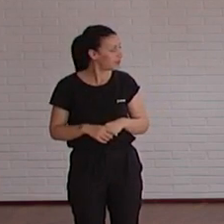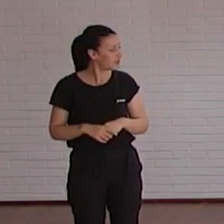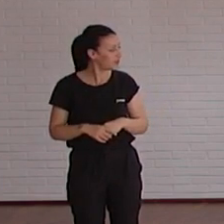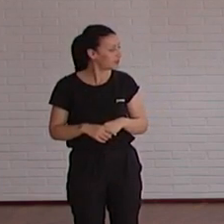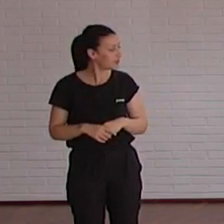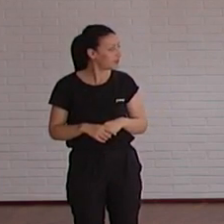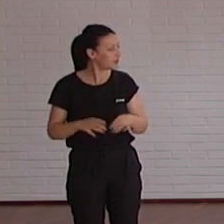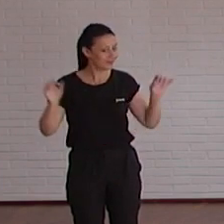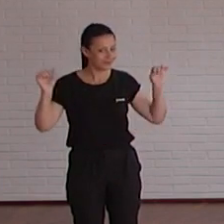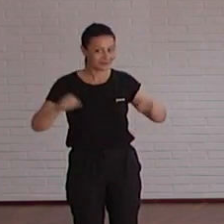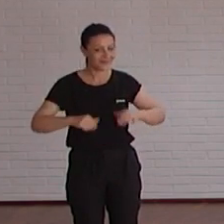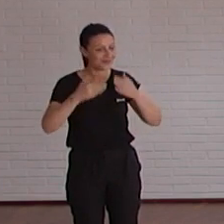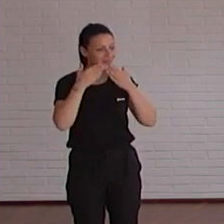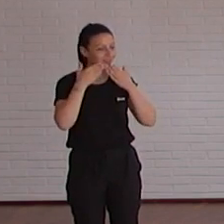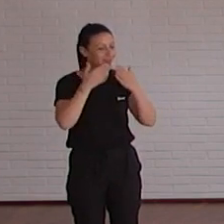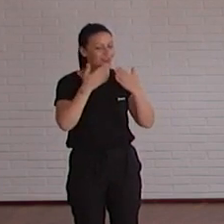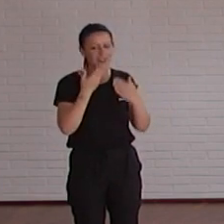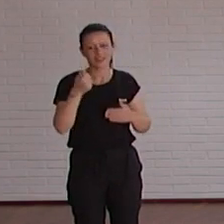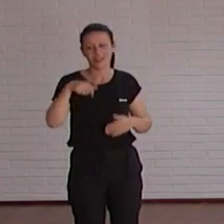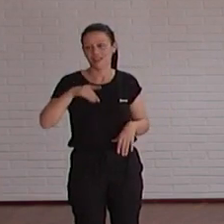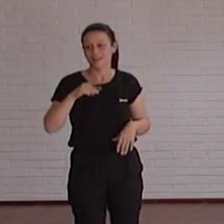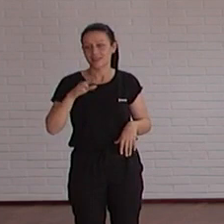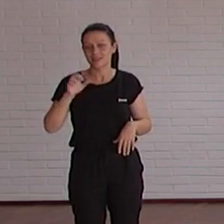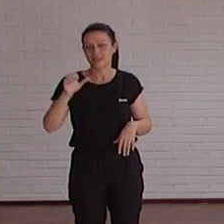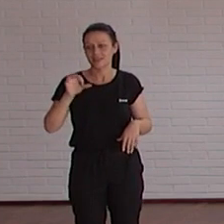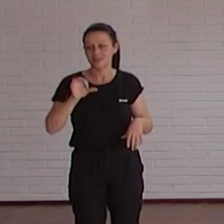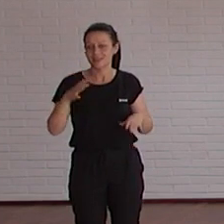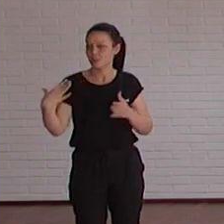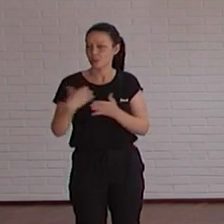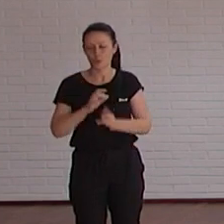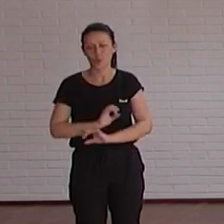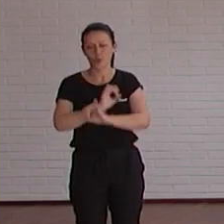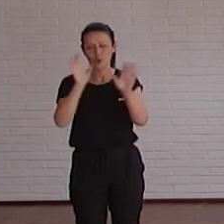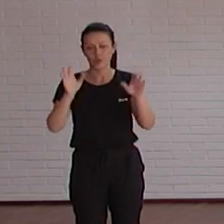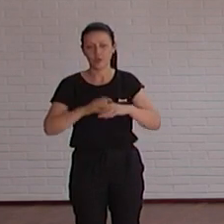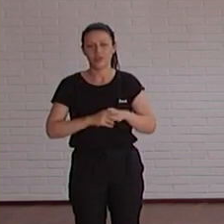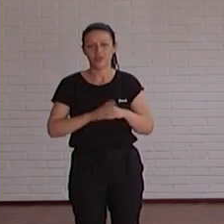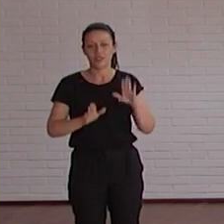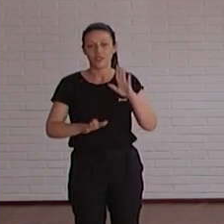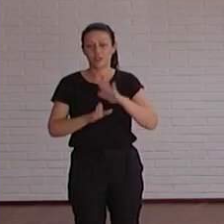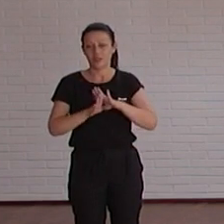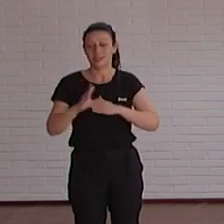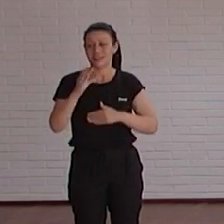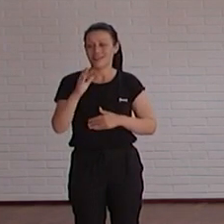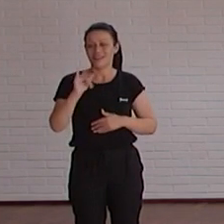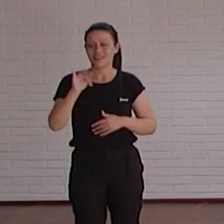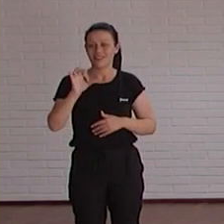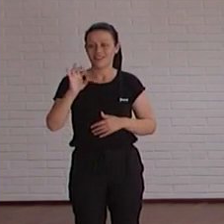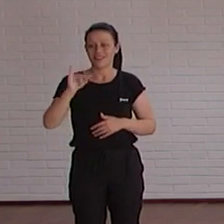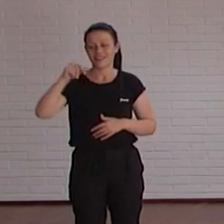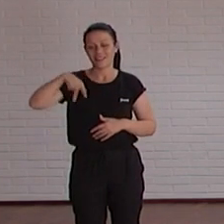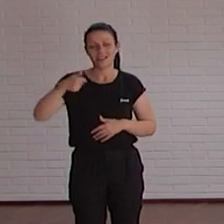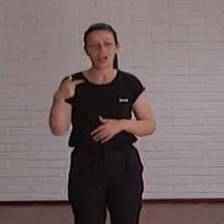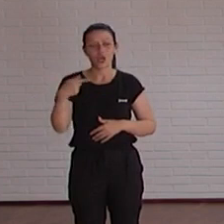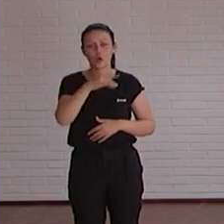¿vale? bueno pues muchas gracias Andrés muy claro todo y continuamos con Cristina con Cristina Gómez